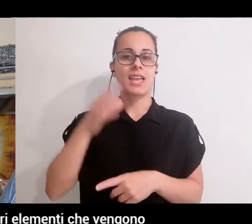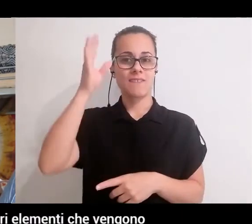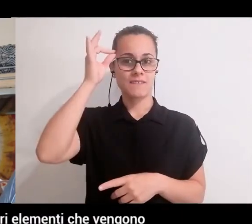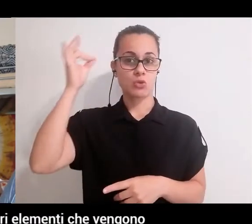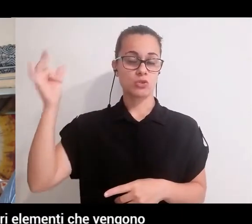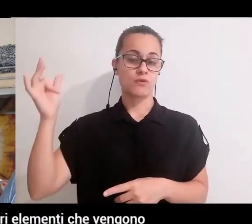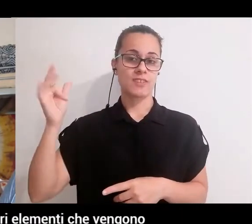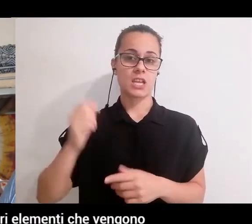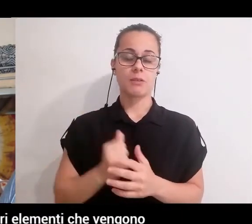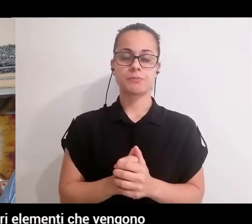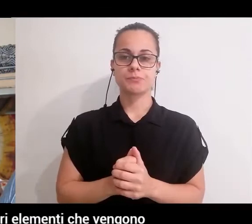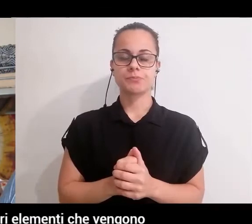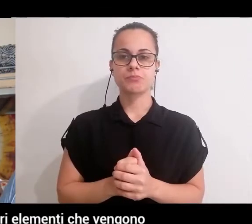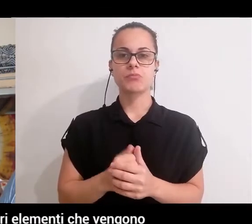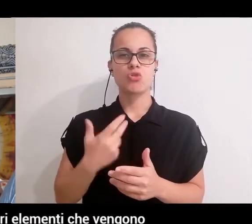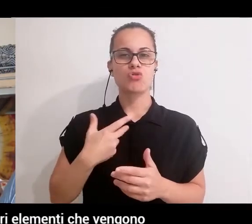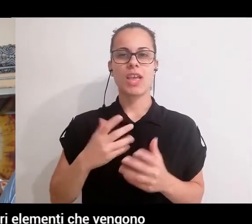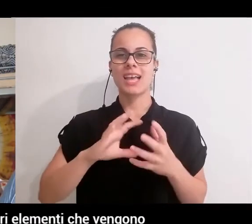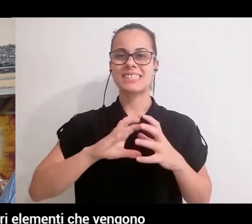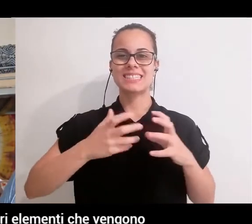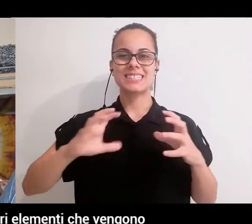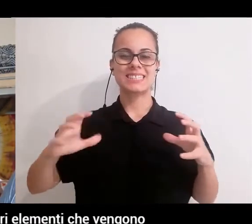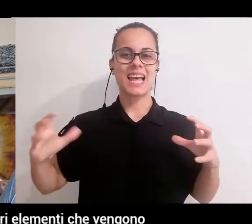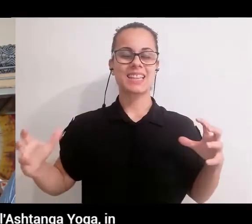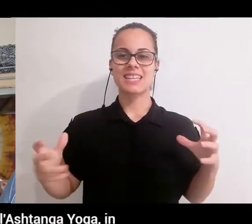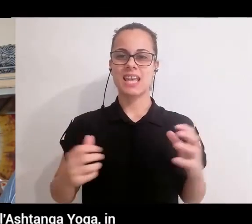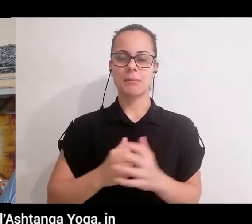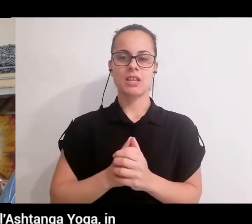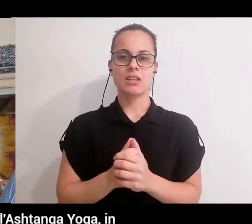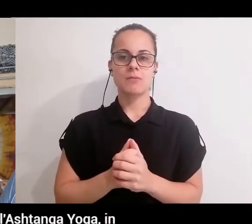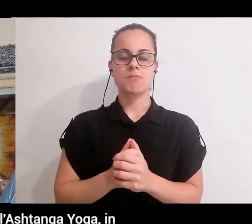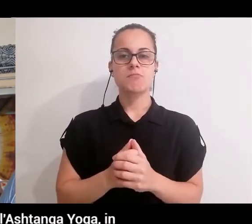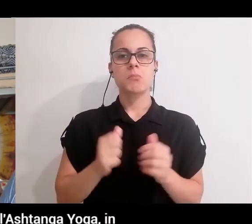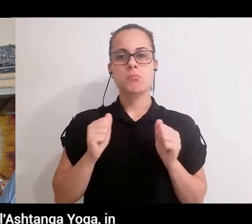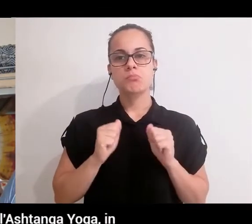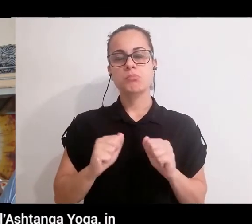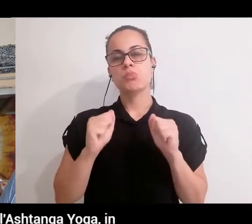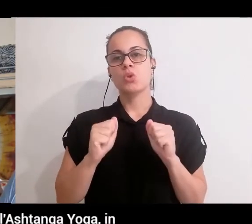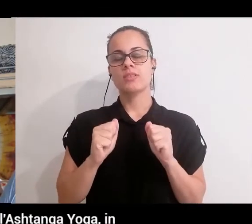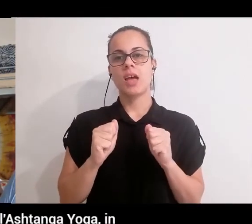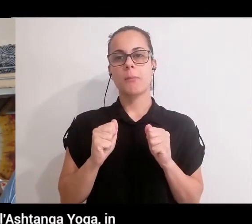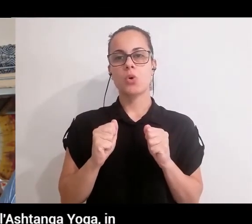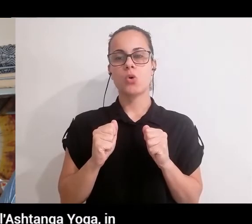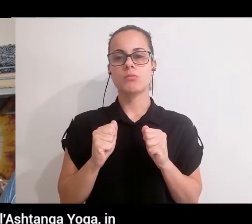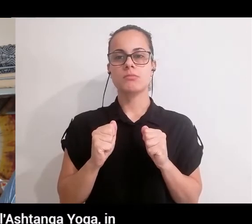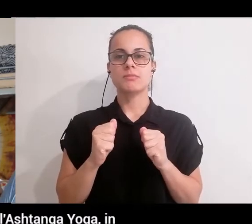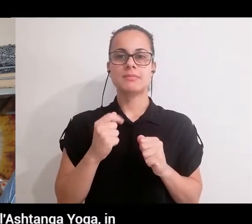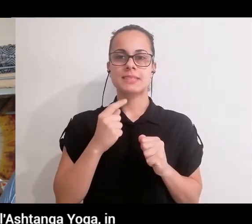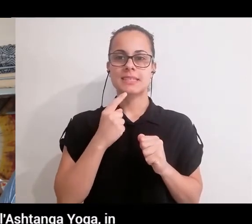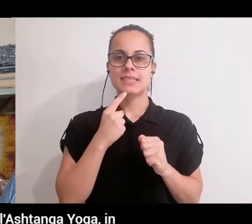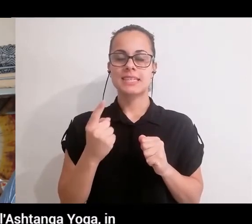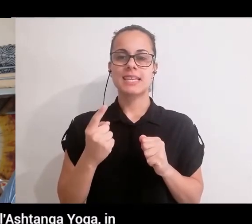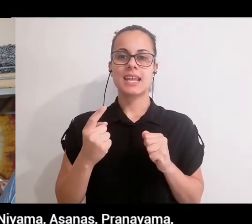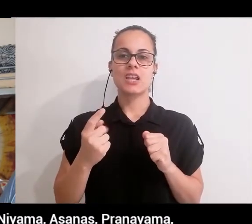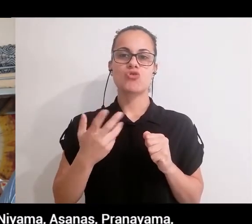in realtà è composto da tantissimi altri elementi, che vengono riassunti, perlomeno per quanto riguarda la stanga